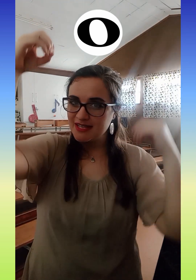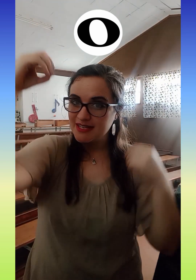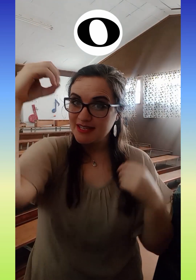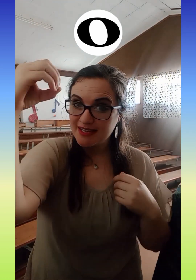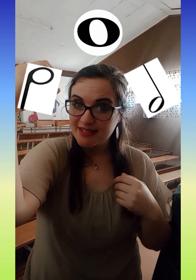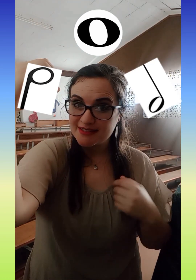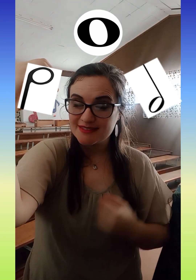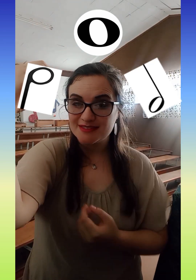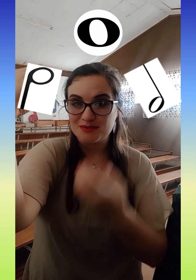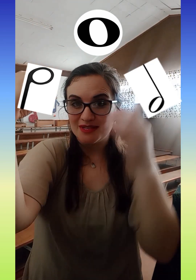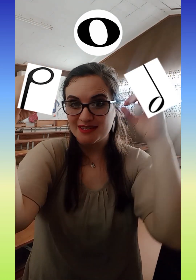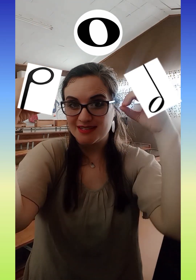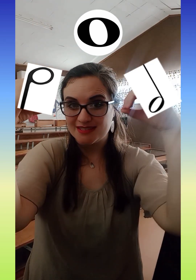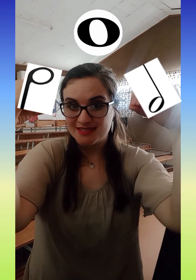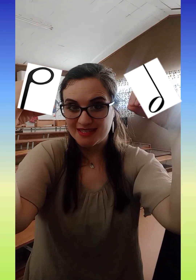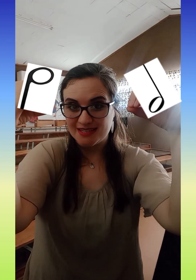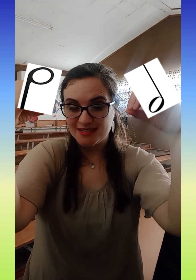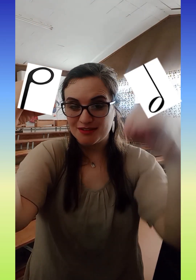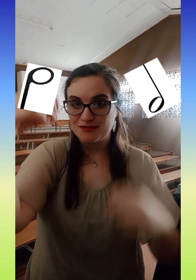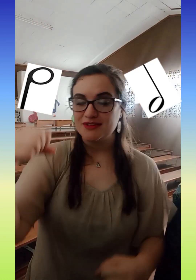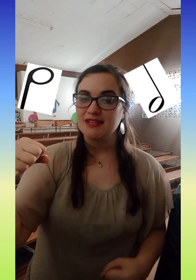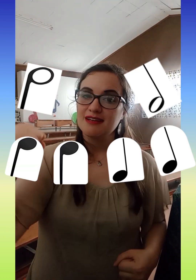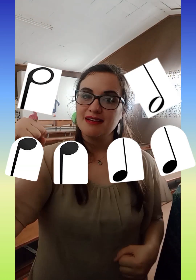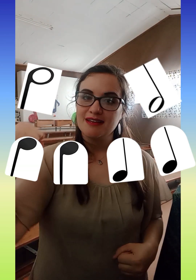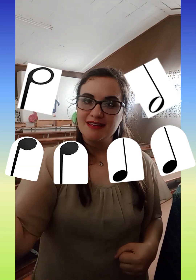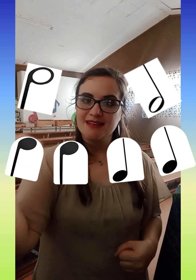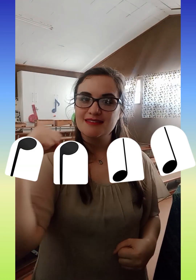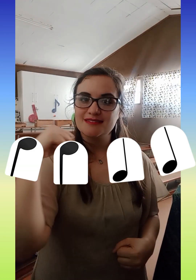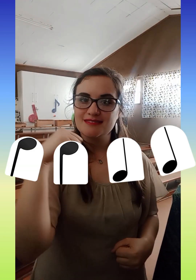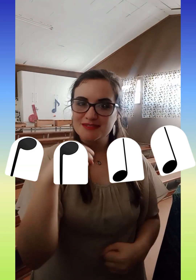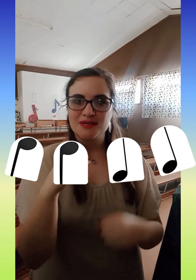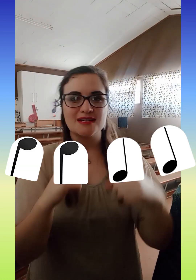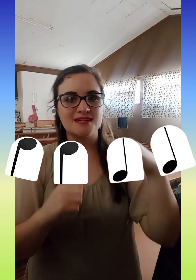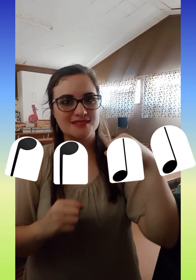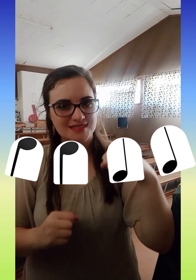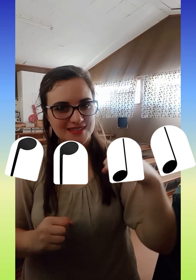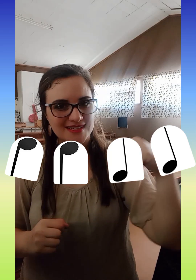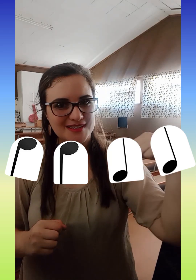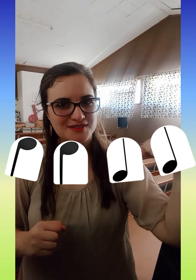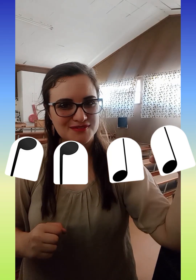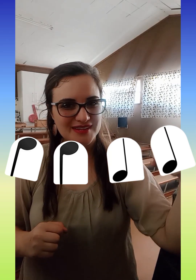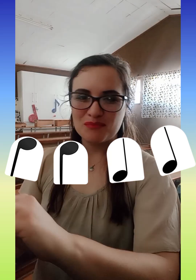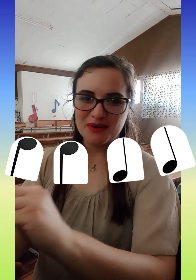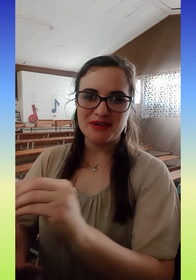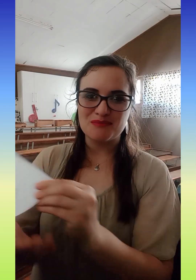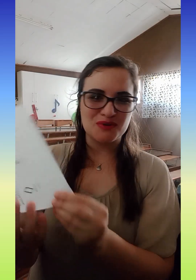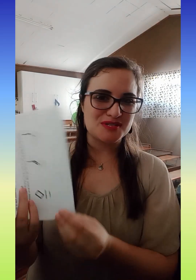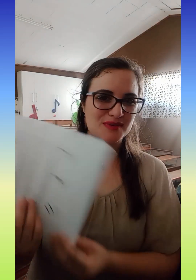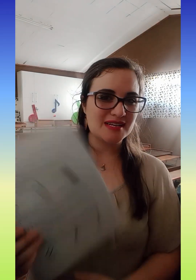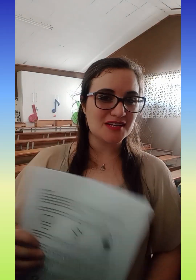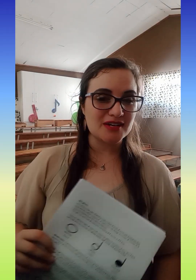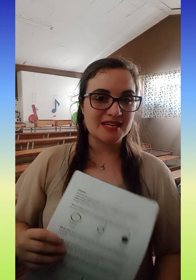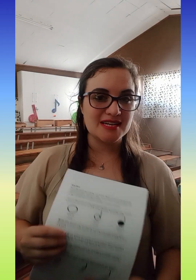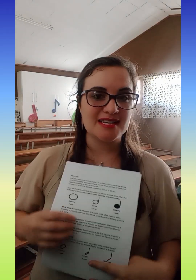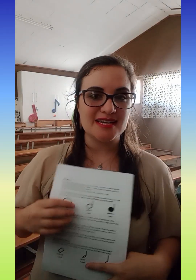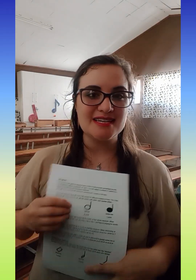1, 2, 3, 4. 1, 2, 3, 4. Baie mooi. So jy het nou geleer in hierdie lees?